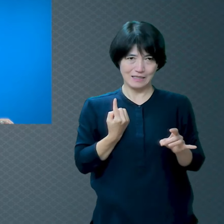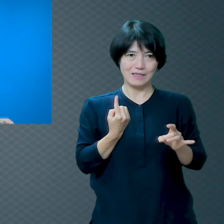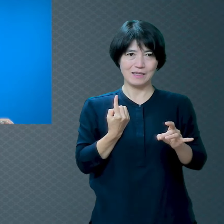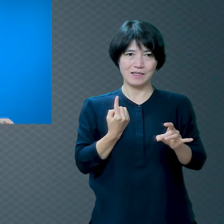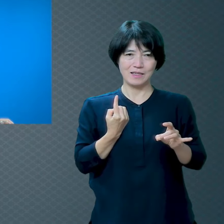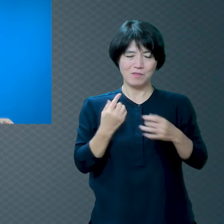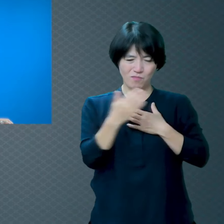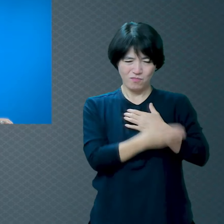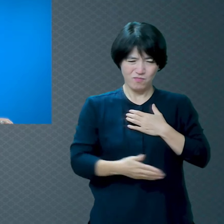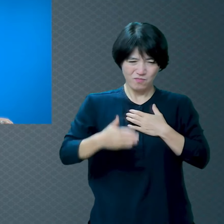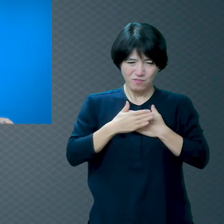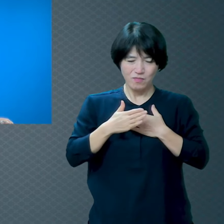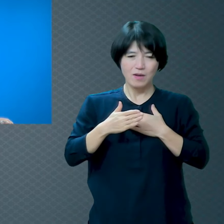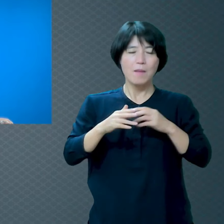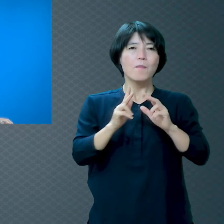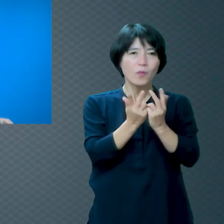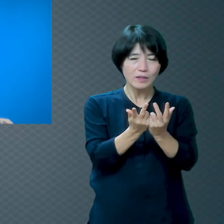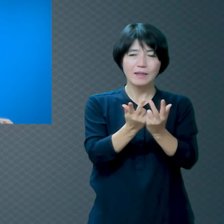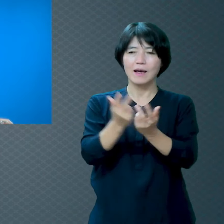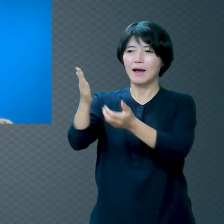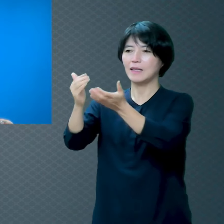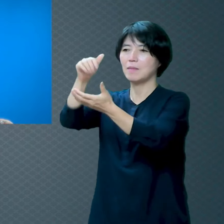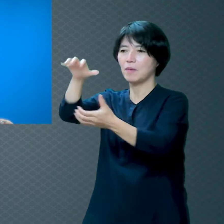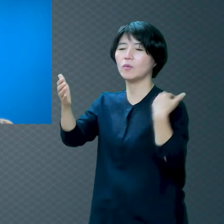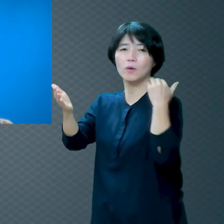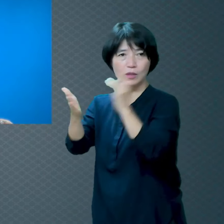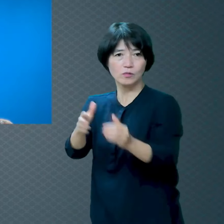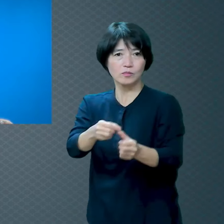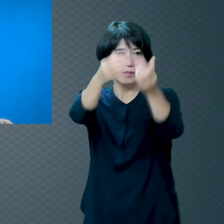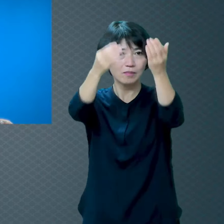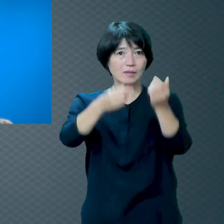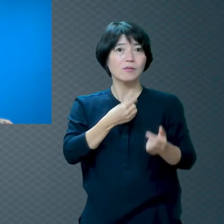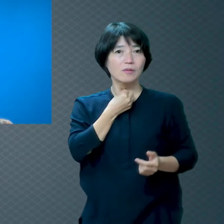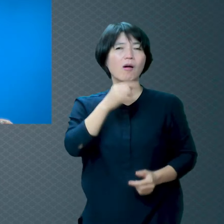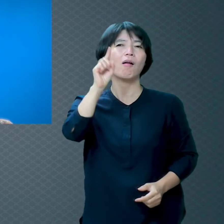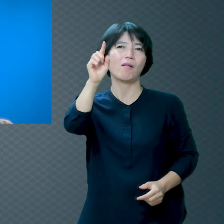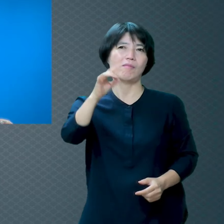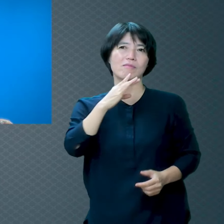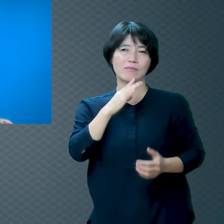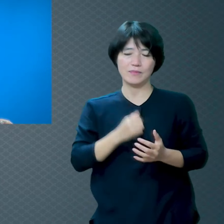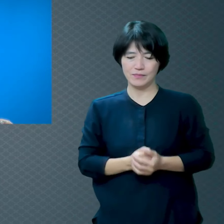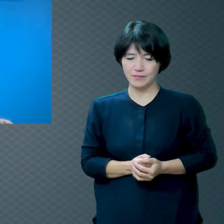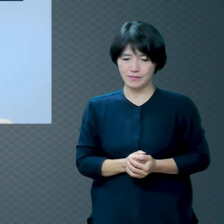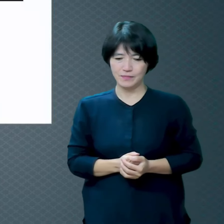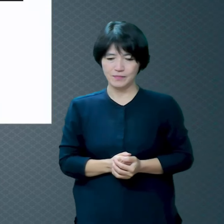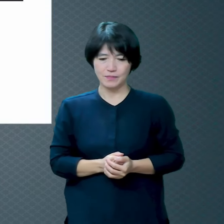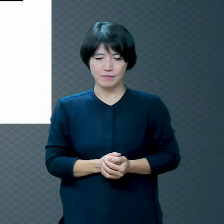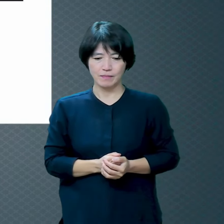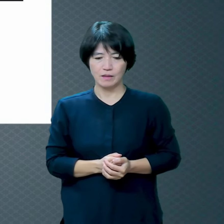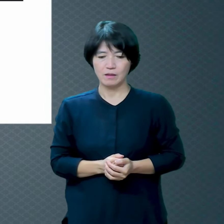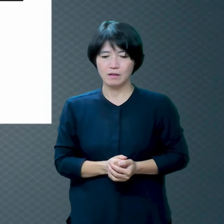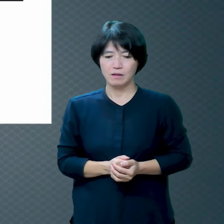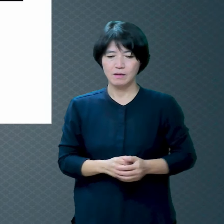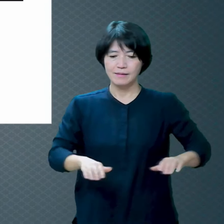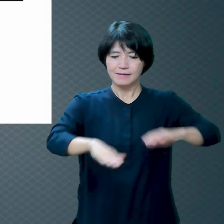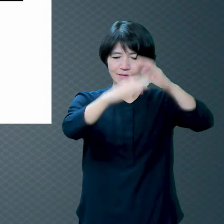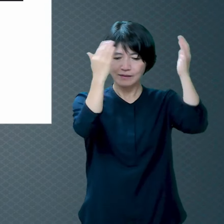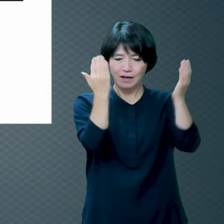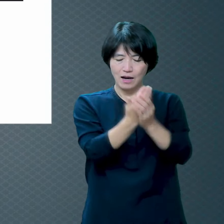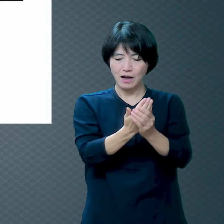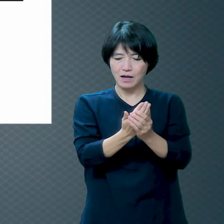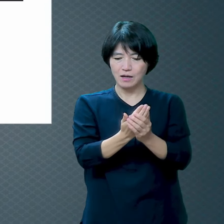합니다 하나님 앞에서 우리의 모습을 한번 보죠 대저 우리는 다